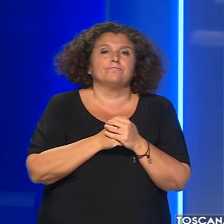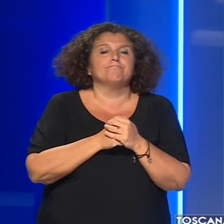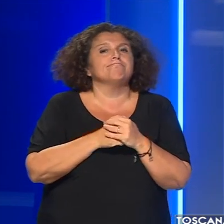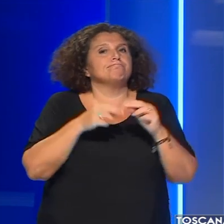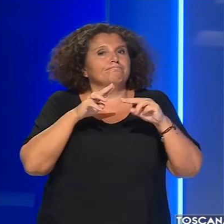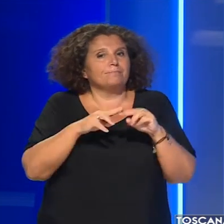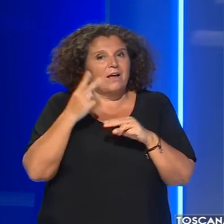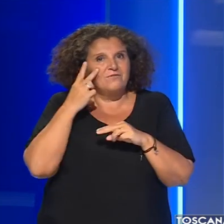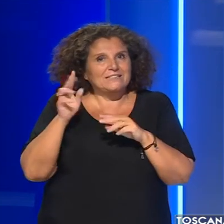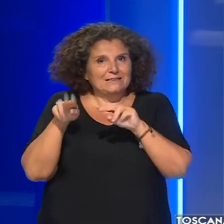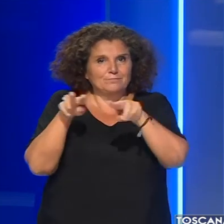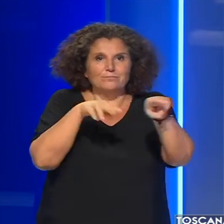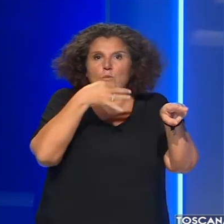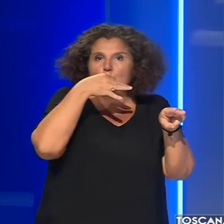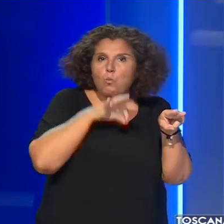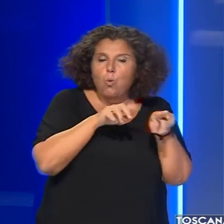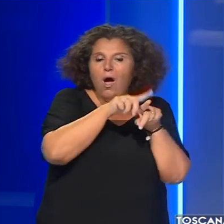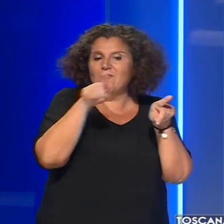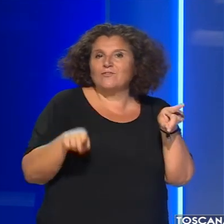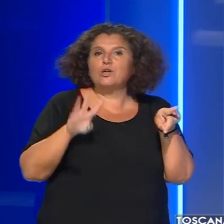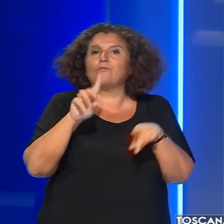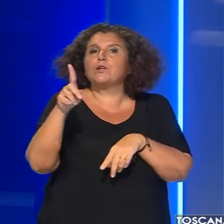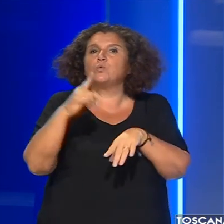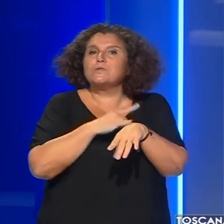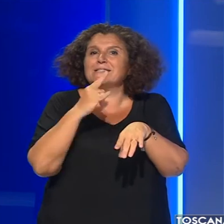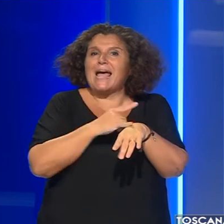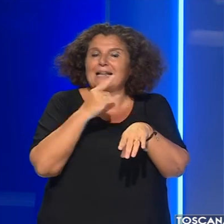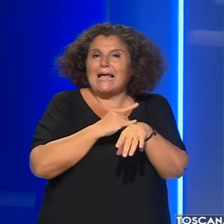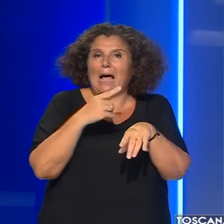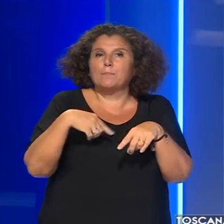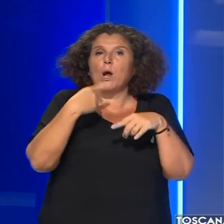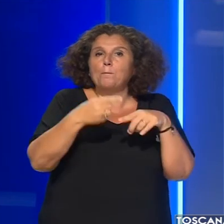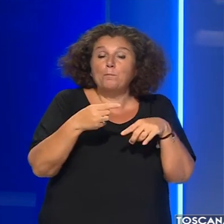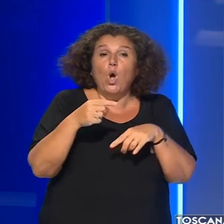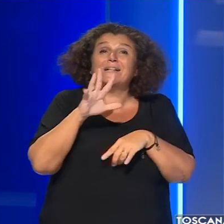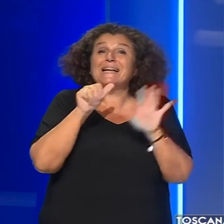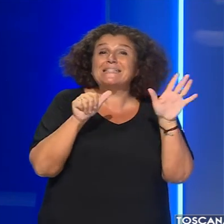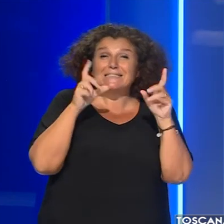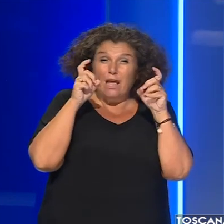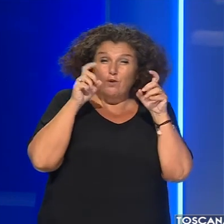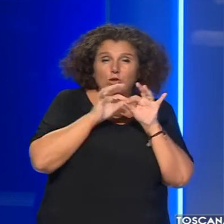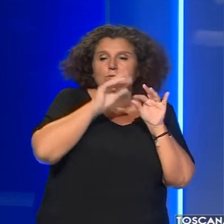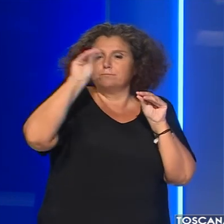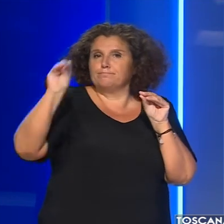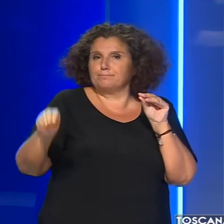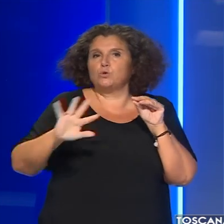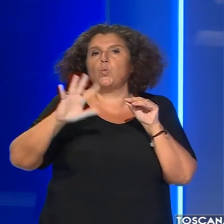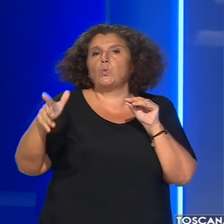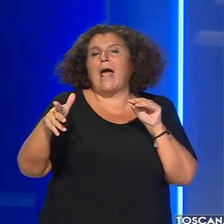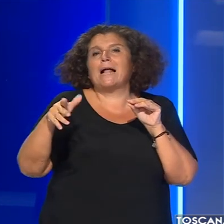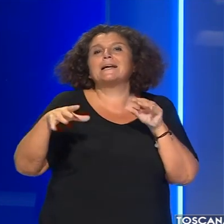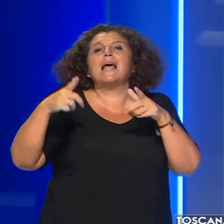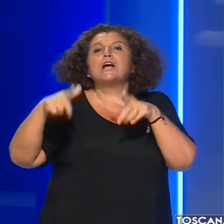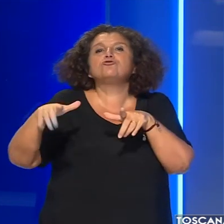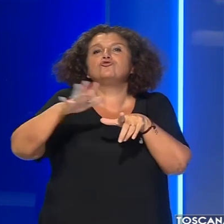Resterà visibile gratuitamente fino al 21 settembre poi le 36 foto si sposteranno in un'altra delle